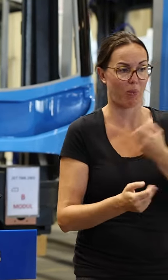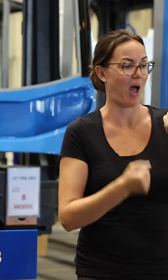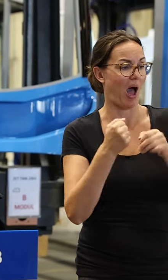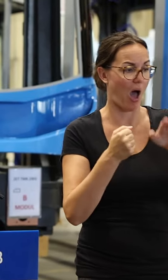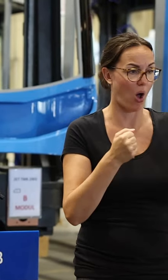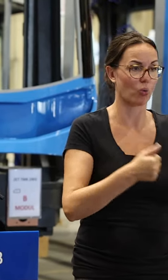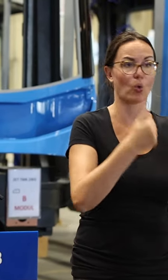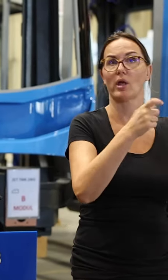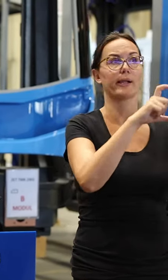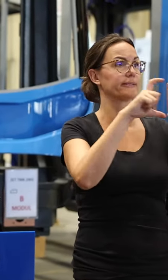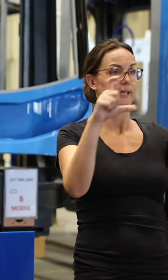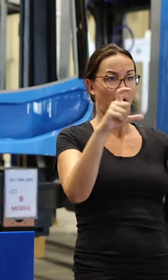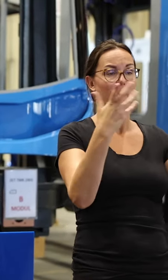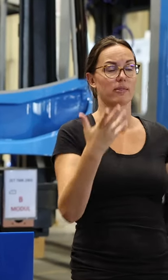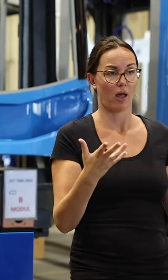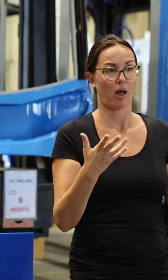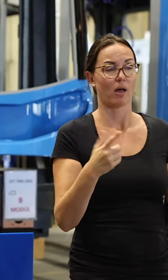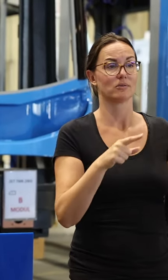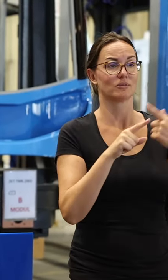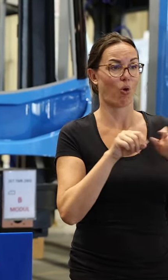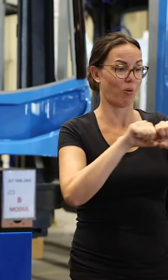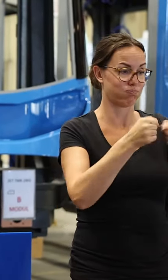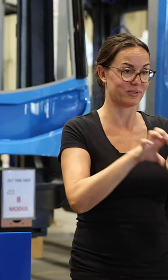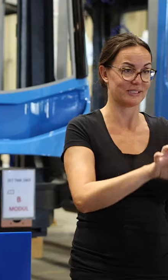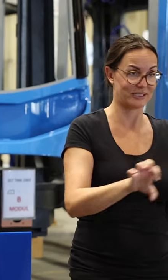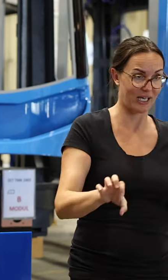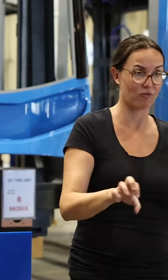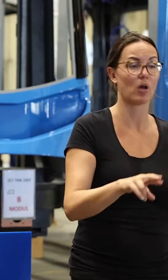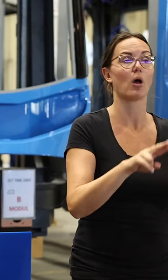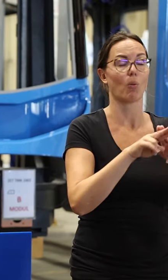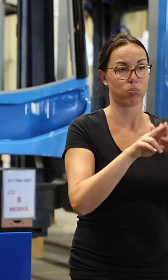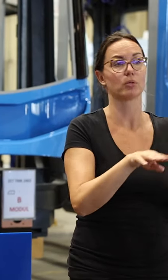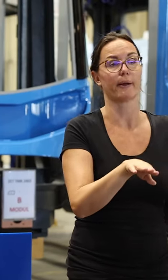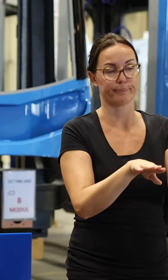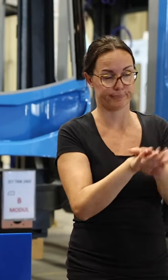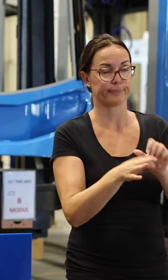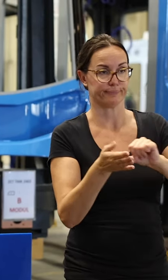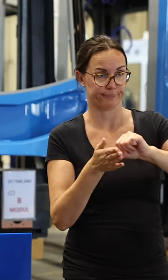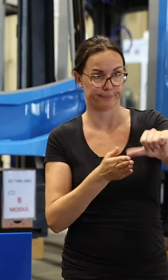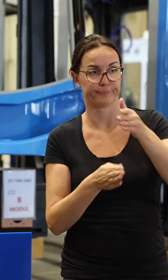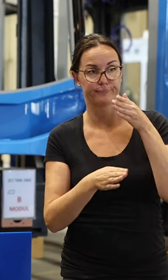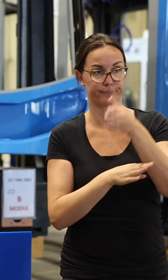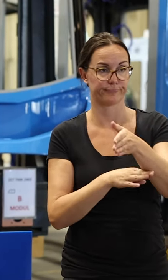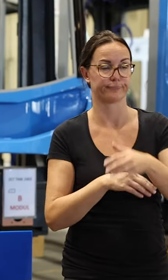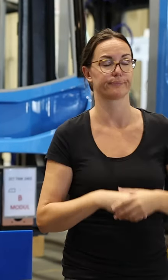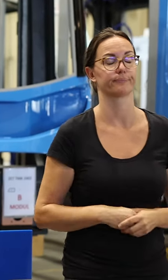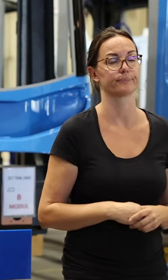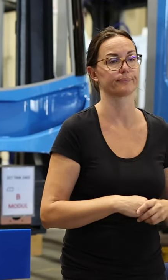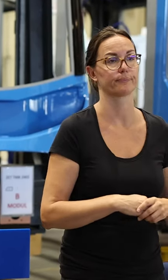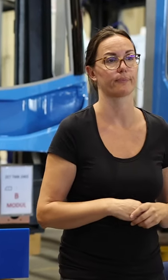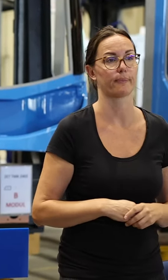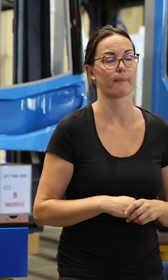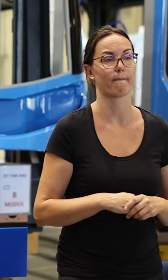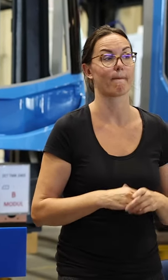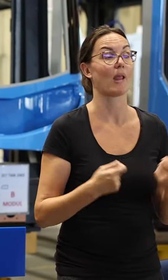vozilima ili na objektima zbog puknuća cijevi će biti isplaćena i refundirana. A što